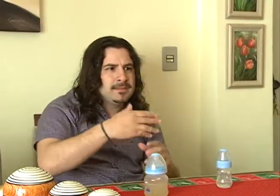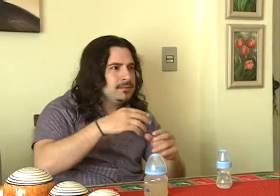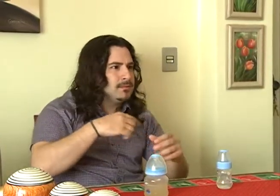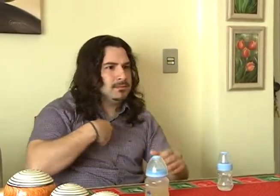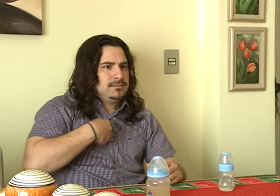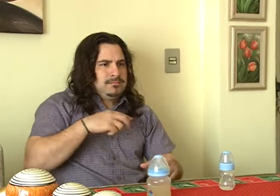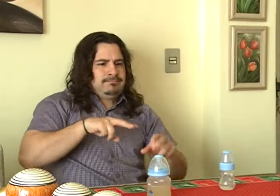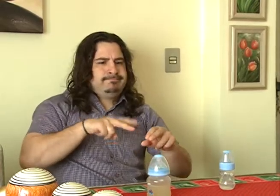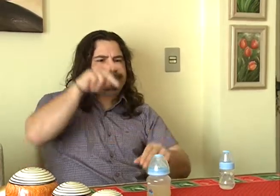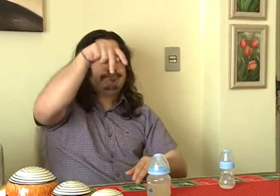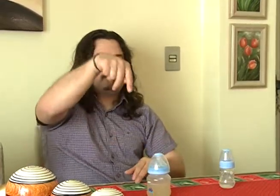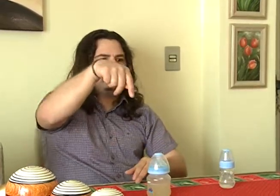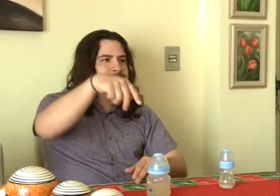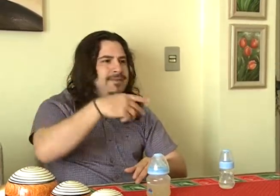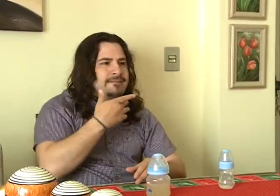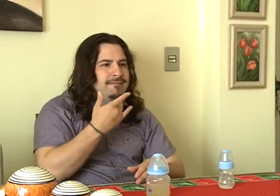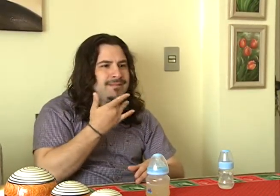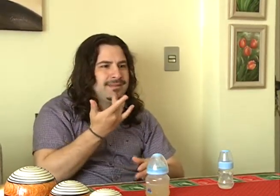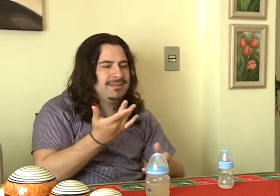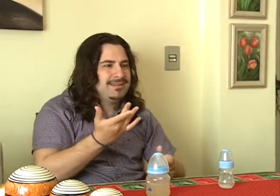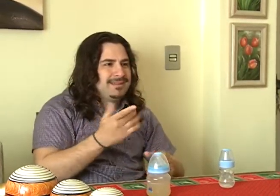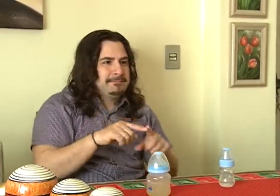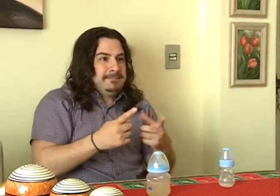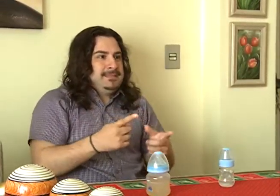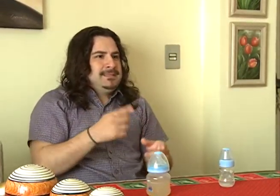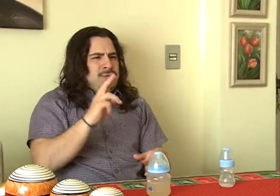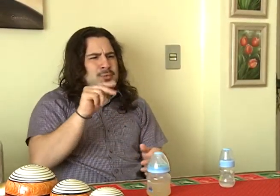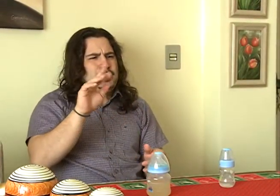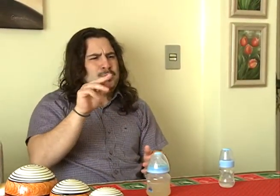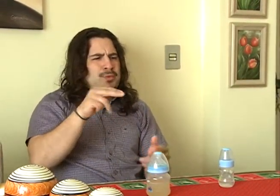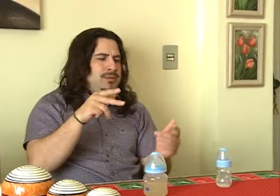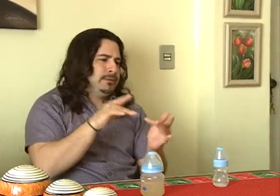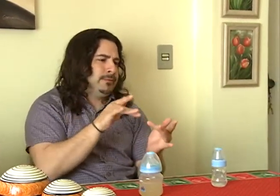Não mantiveram o contato, então o ensino ficava fragmentado.